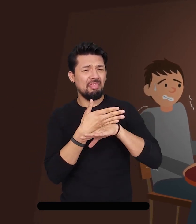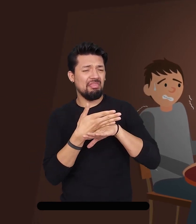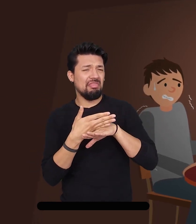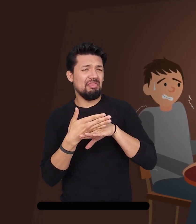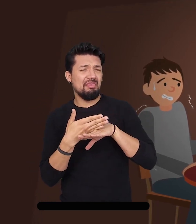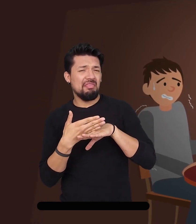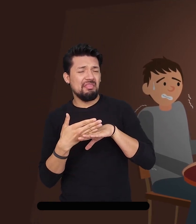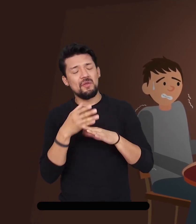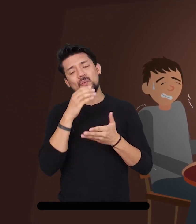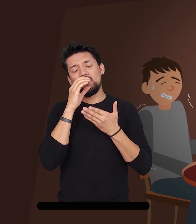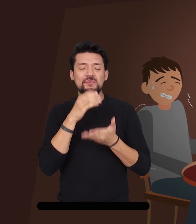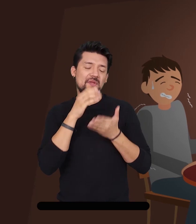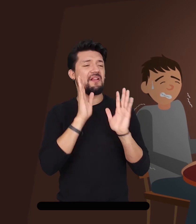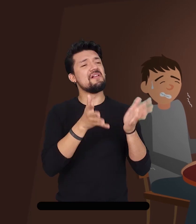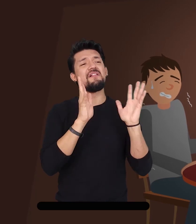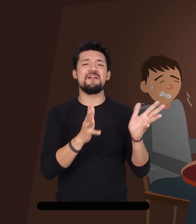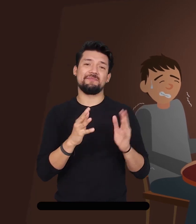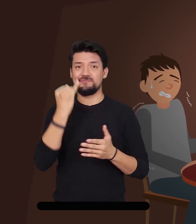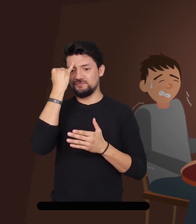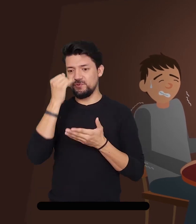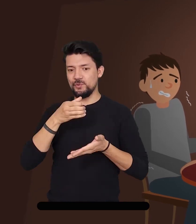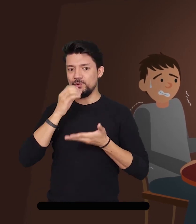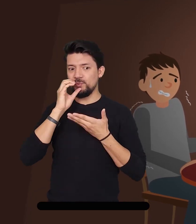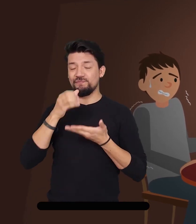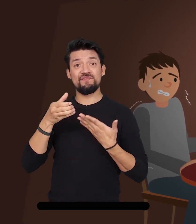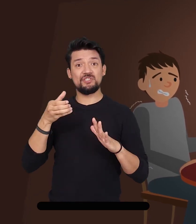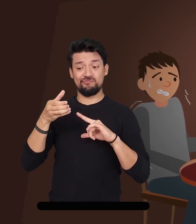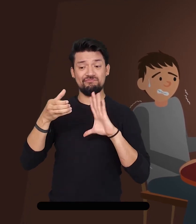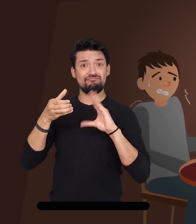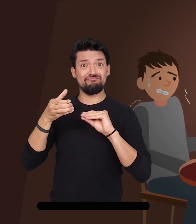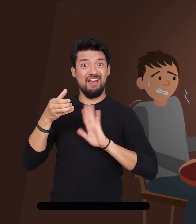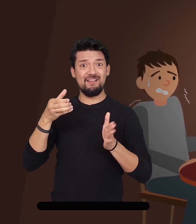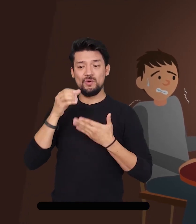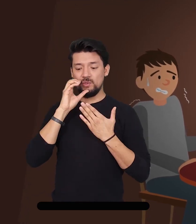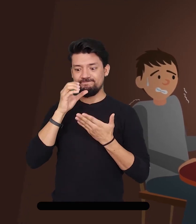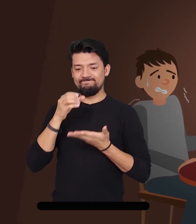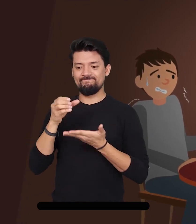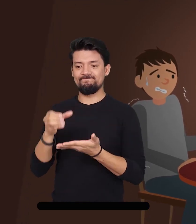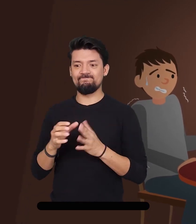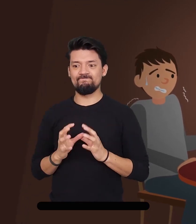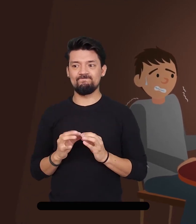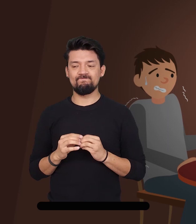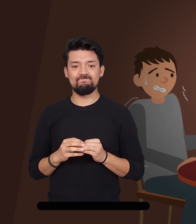Llegado un momento, Josué terminó el café. Se sentía muy incómodo,